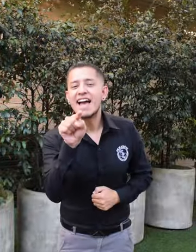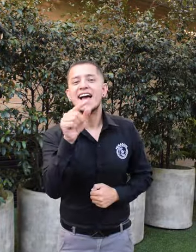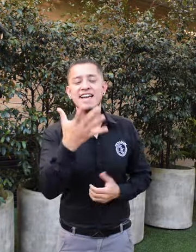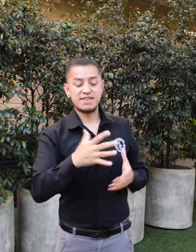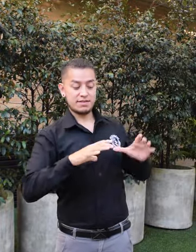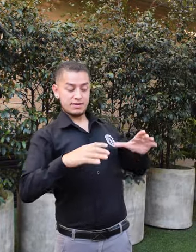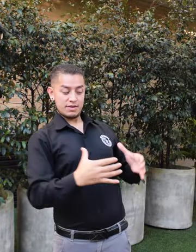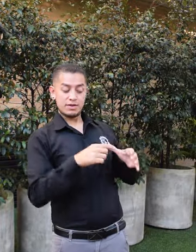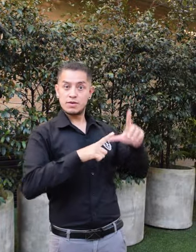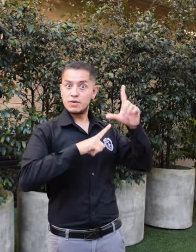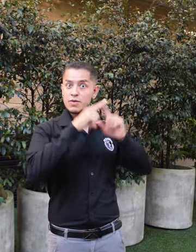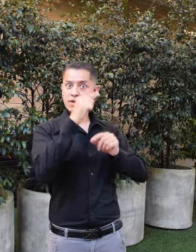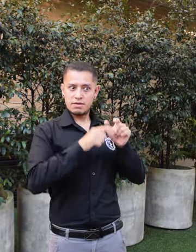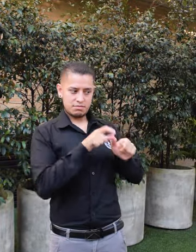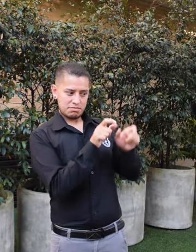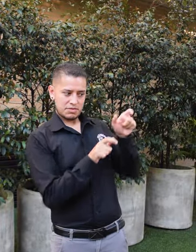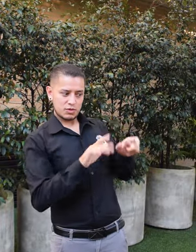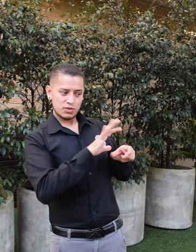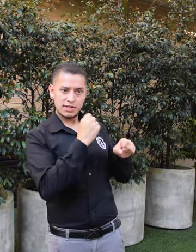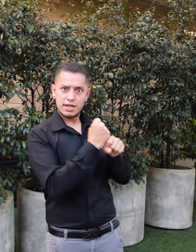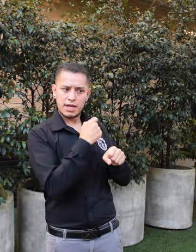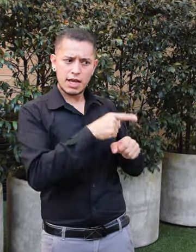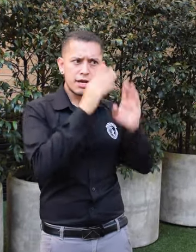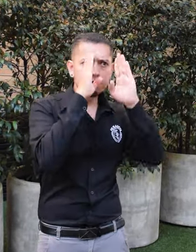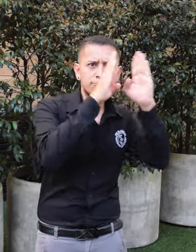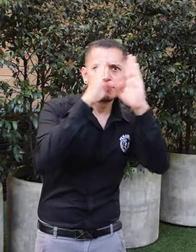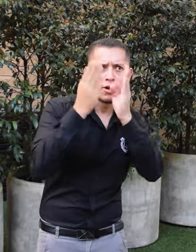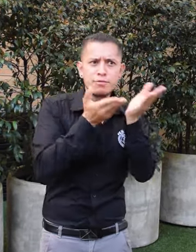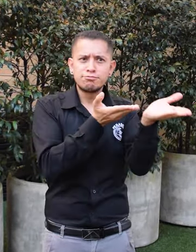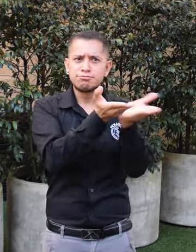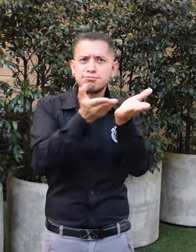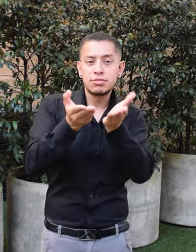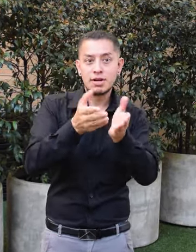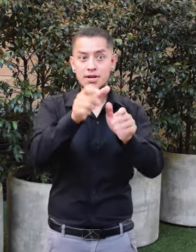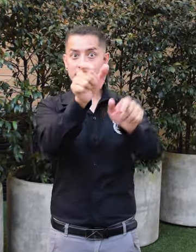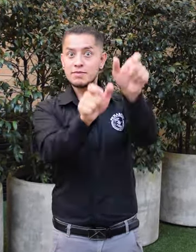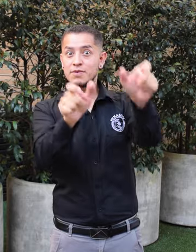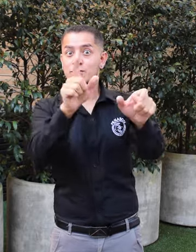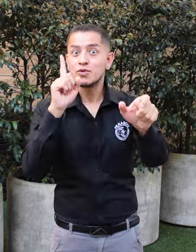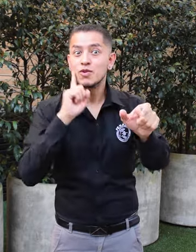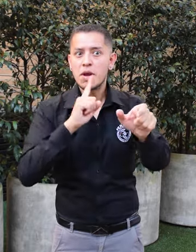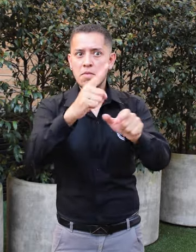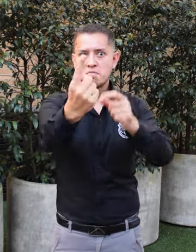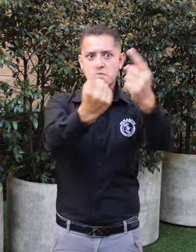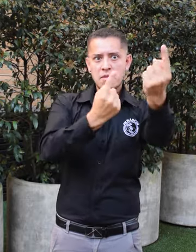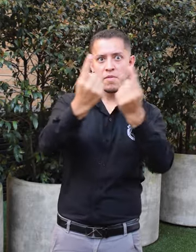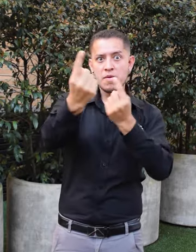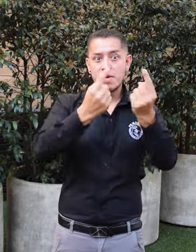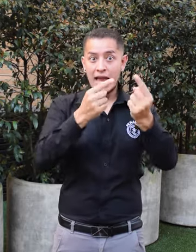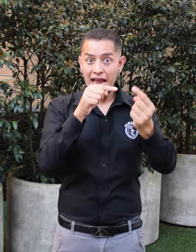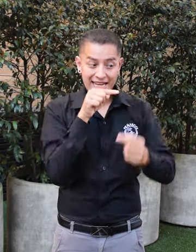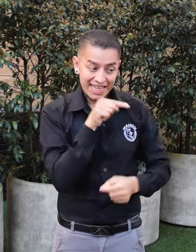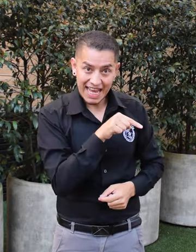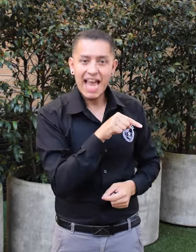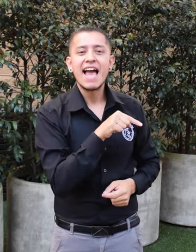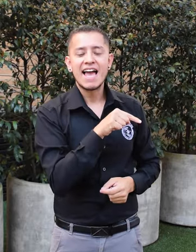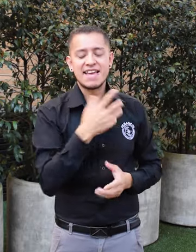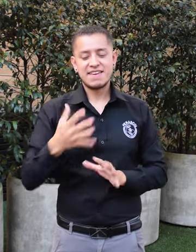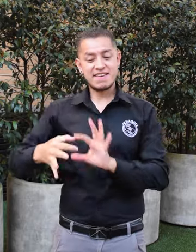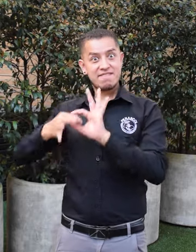FENASCOL brindó una capacitación con el curso de atención al usuario sordo. En modalidad